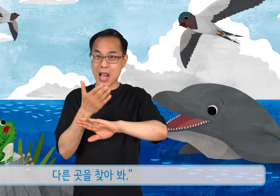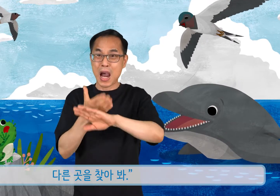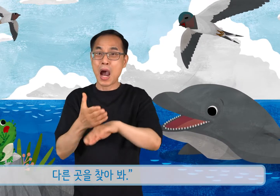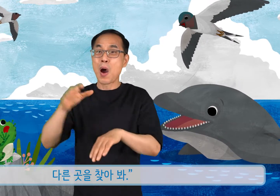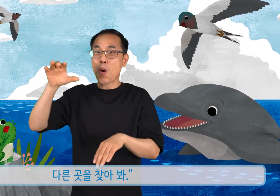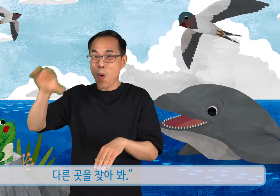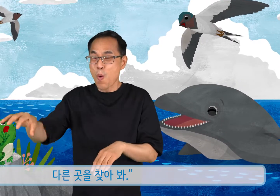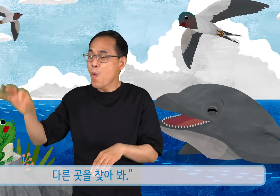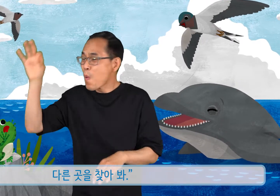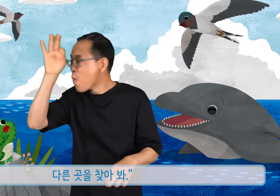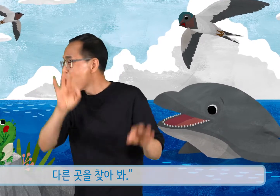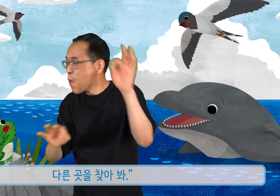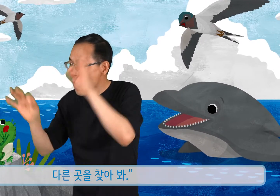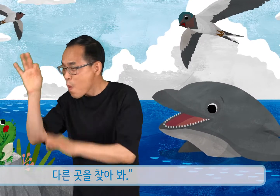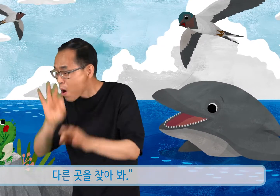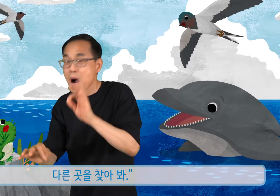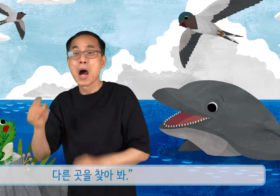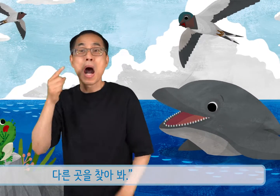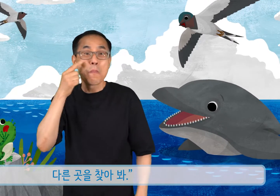다른 곳을 찾아봐.